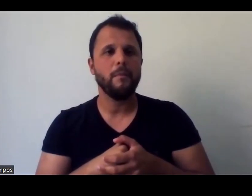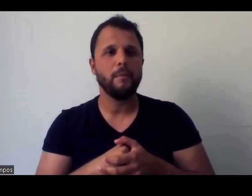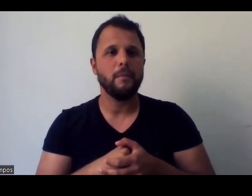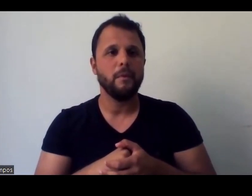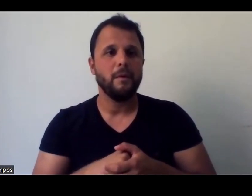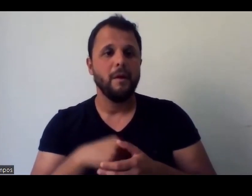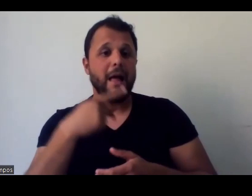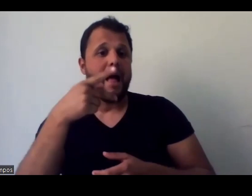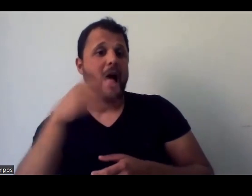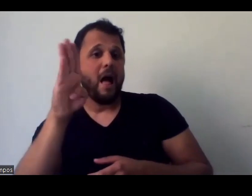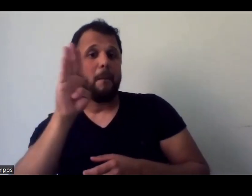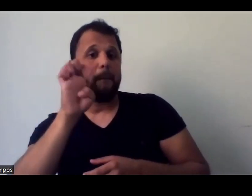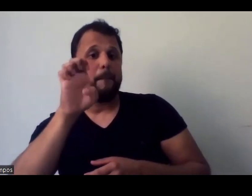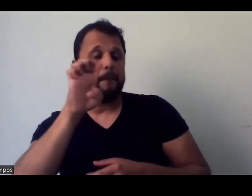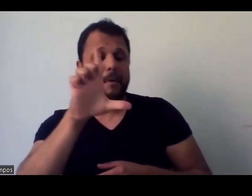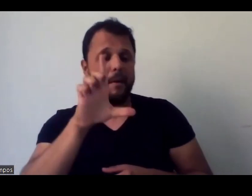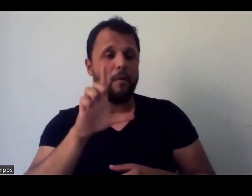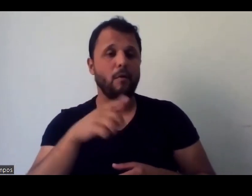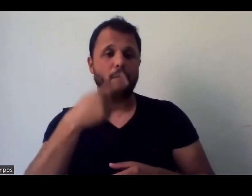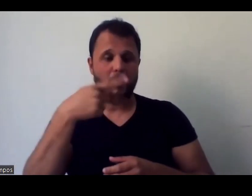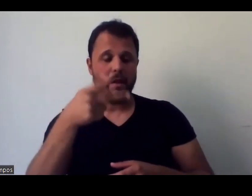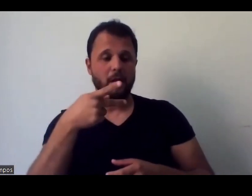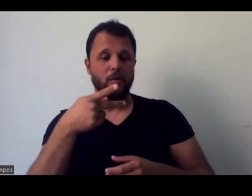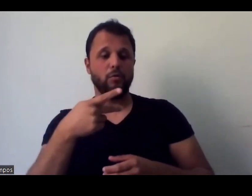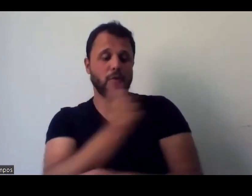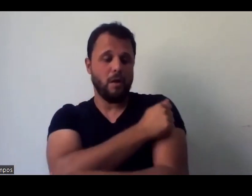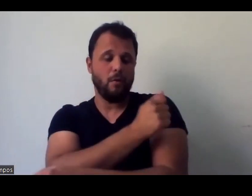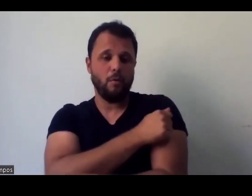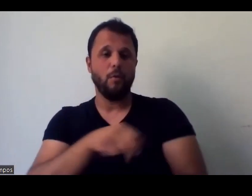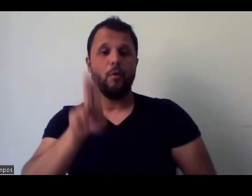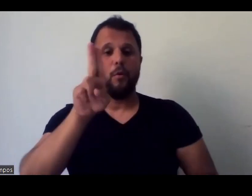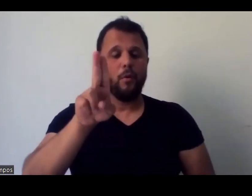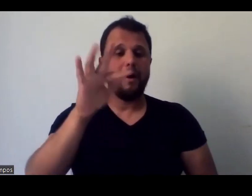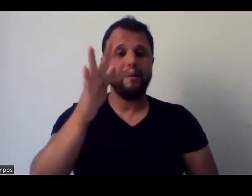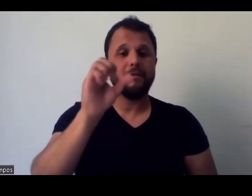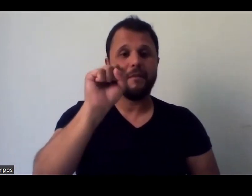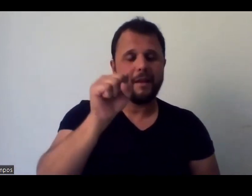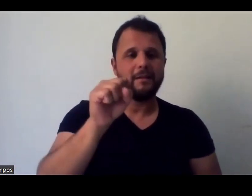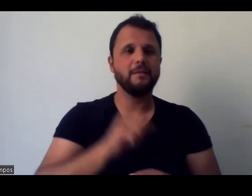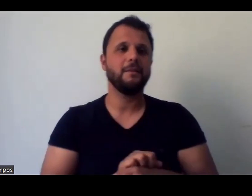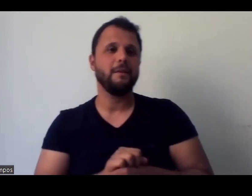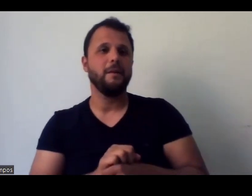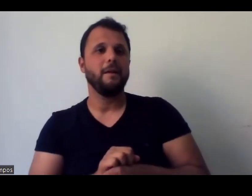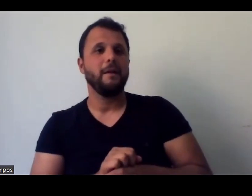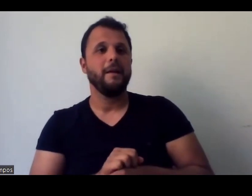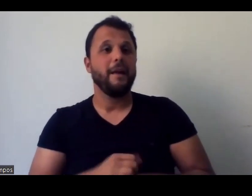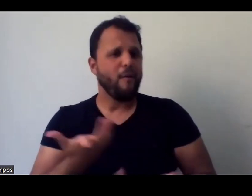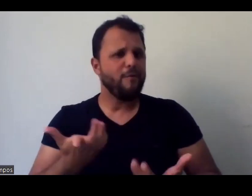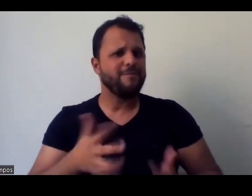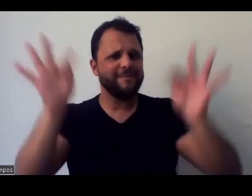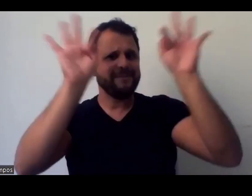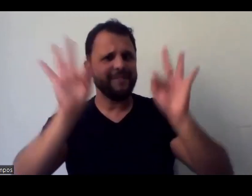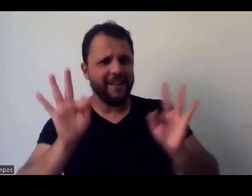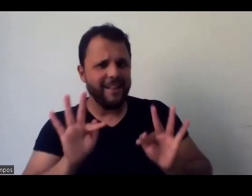que a Bel fala como estudante museologia da UFS no estado de Sergipe, me deixa contente saber que há uma matéria específica e